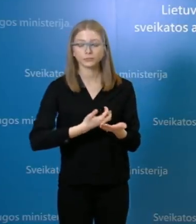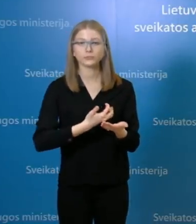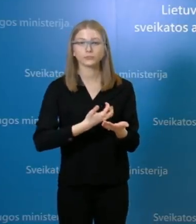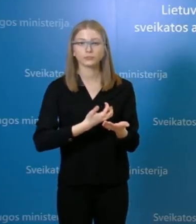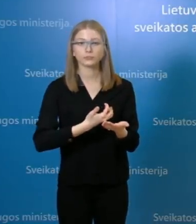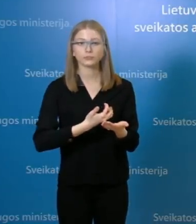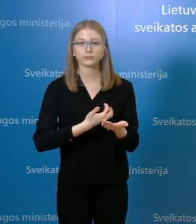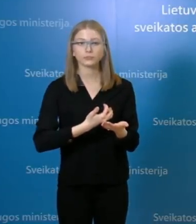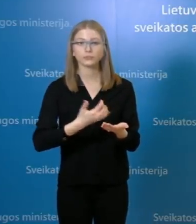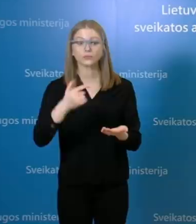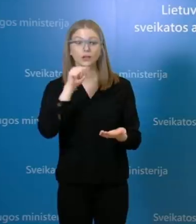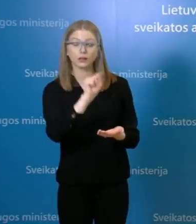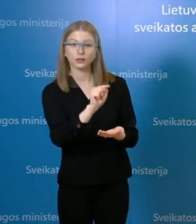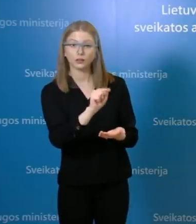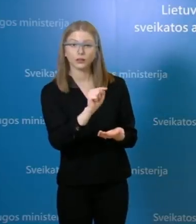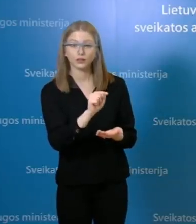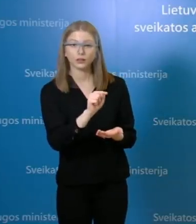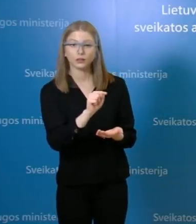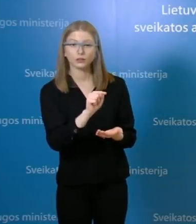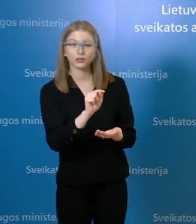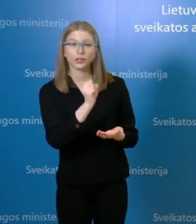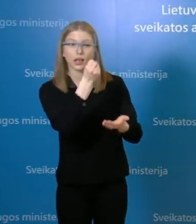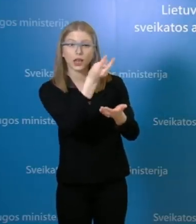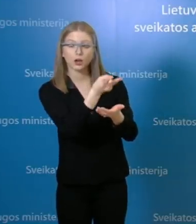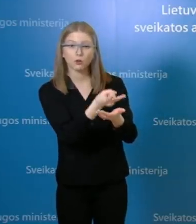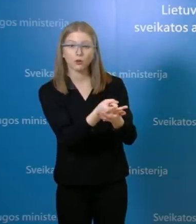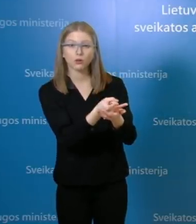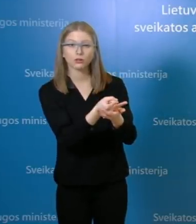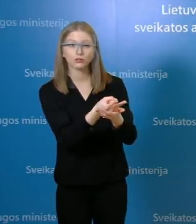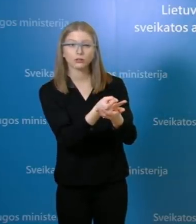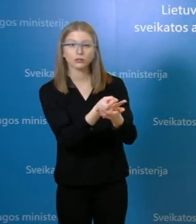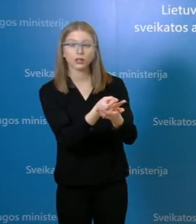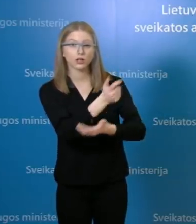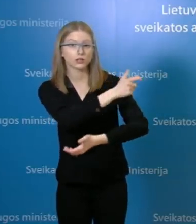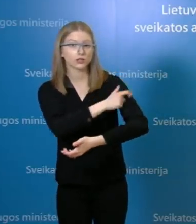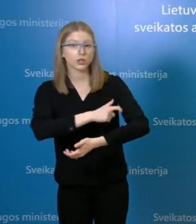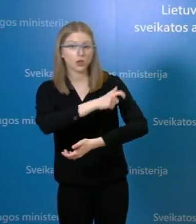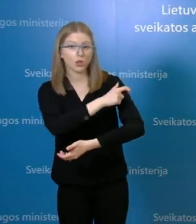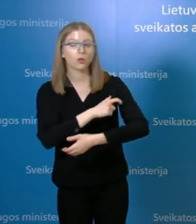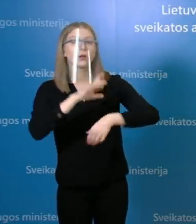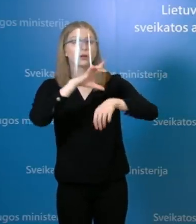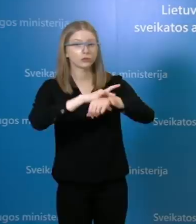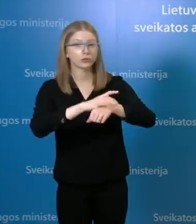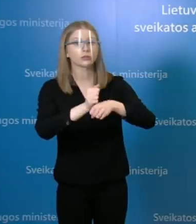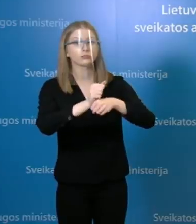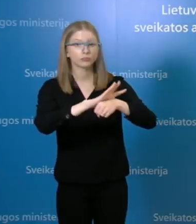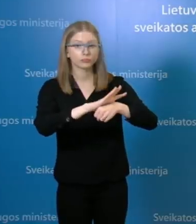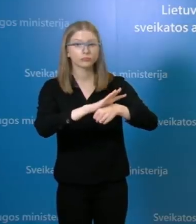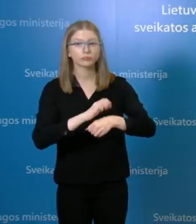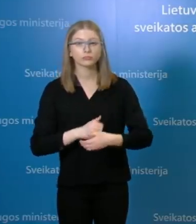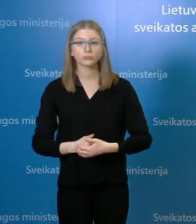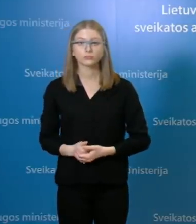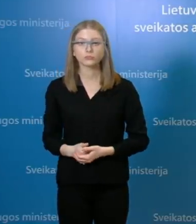Respublikinėje Vilniaus universitetinėje ligoninėje dirbančiai bendrosios praktikos laugytai nustatytą COVID-19 ligą.